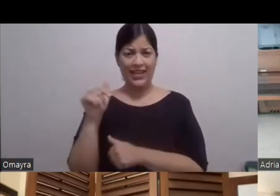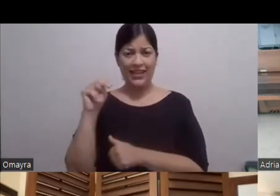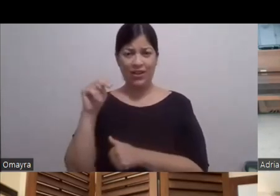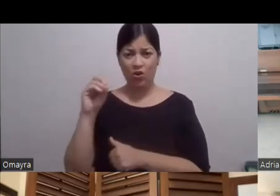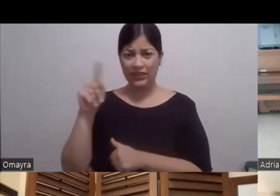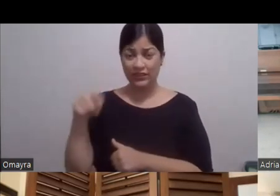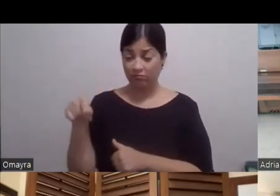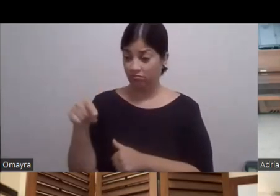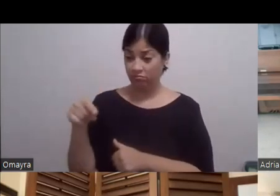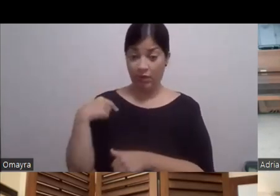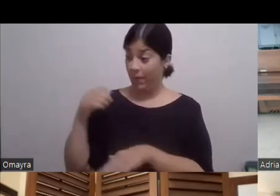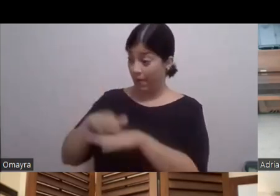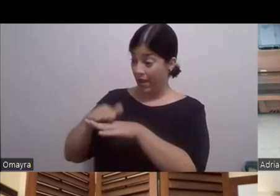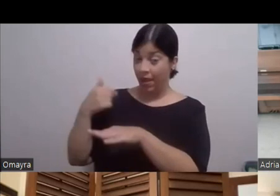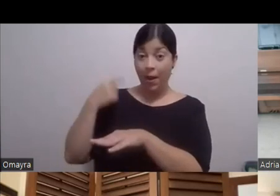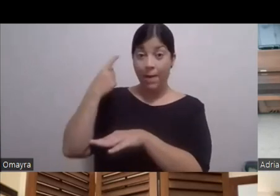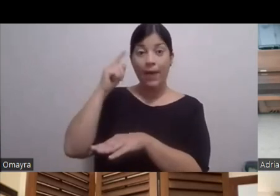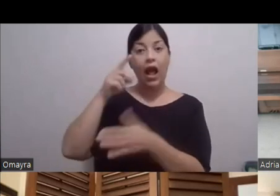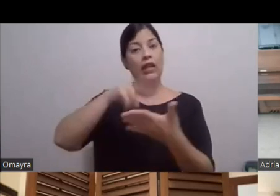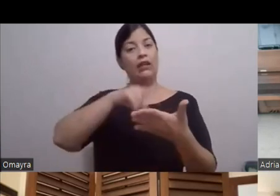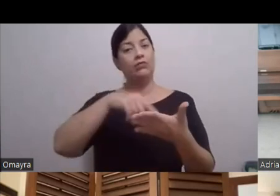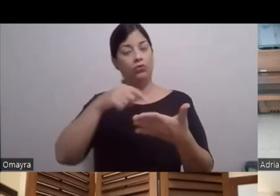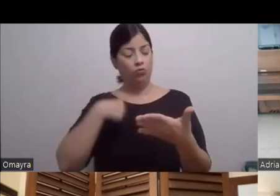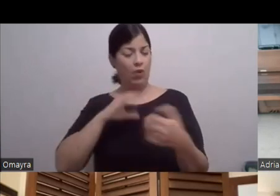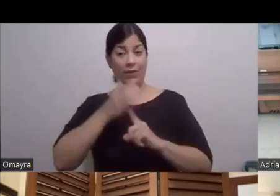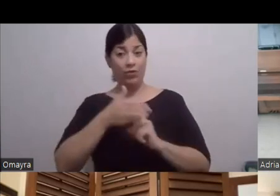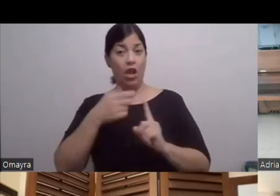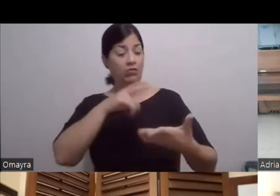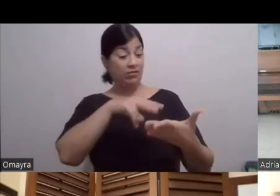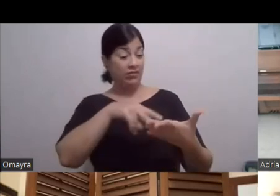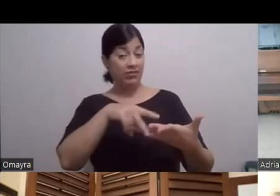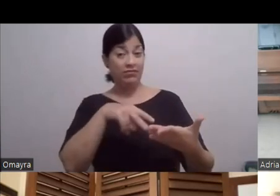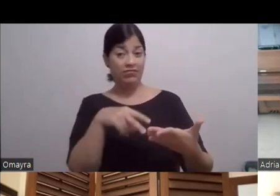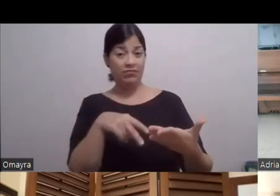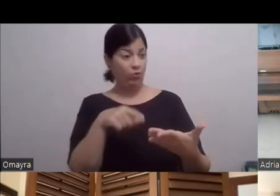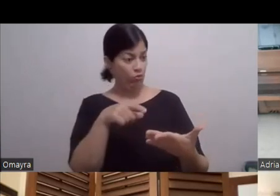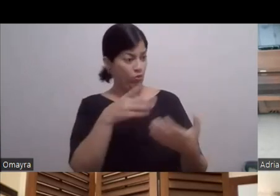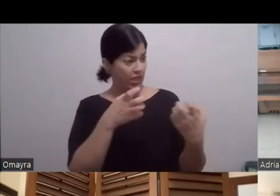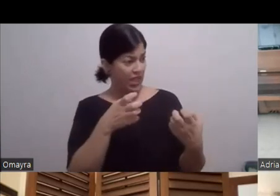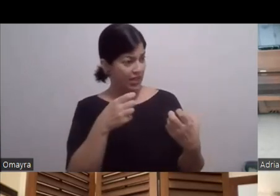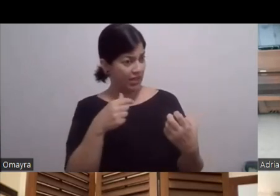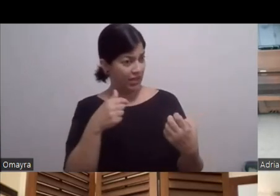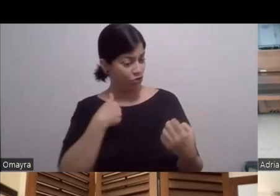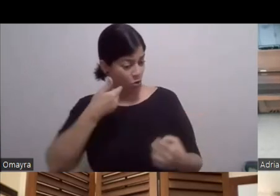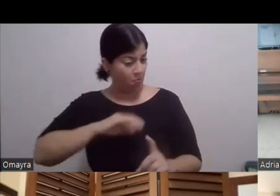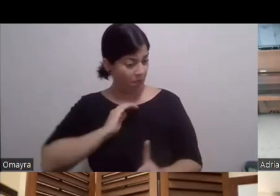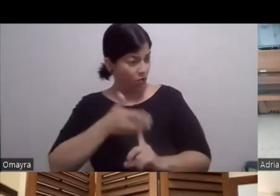Me dijo Vamos Creo que lees este personaje Pero yo ya me quería Para el personaje Quería nada más Tener un feeling Pero de casting Castillo Que